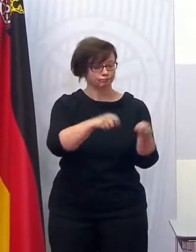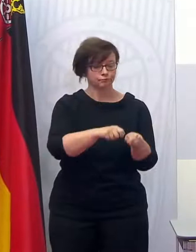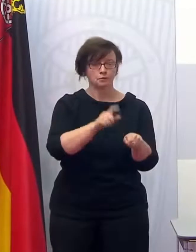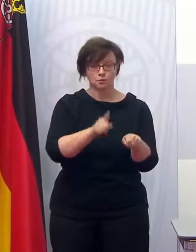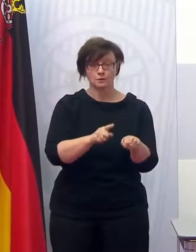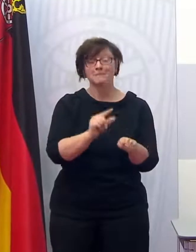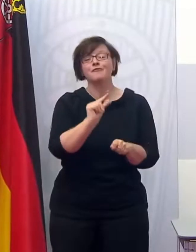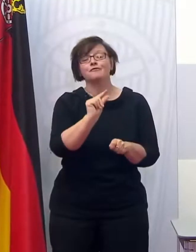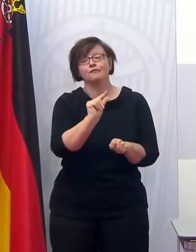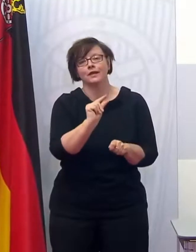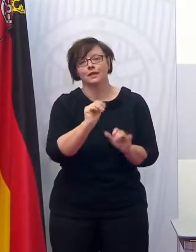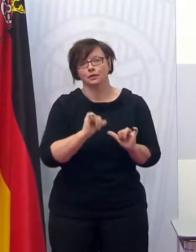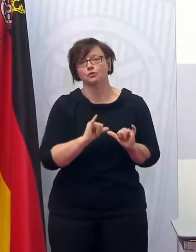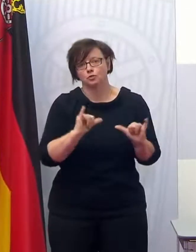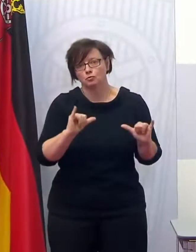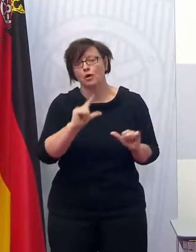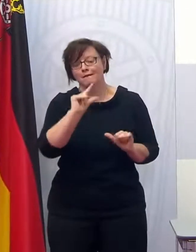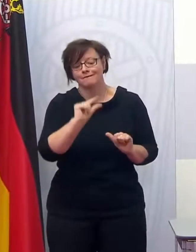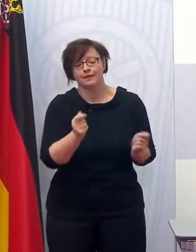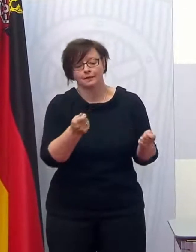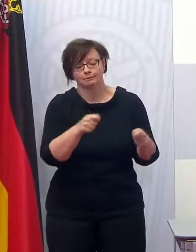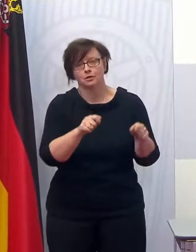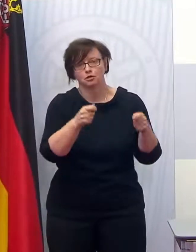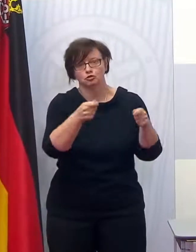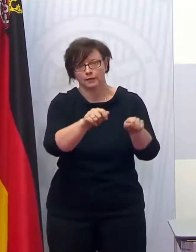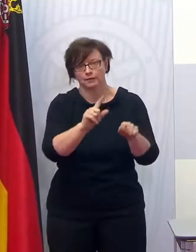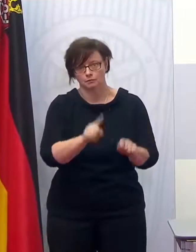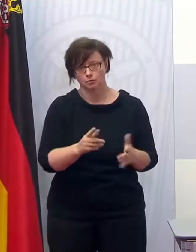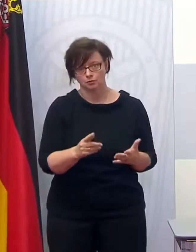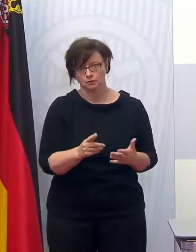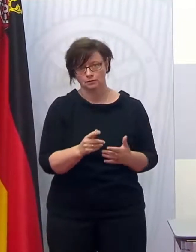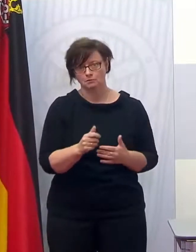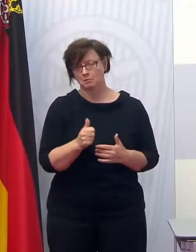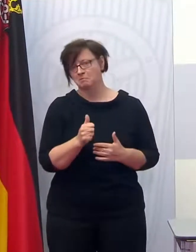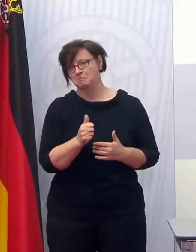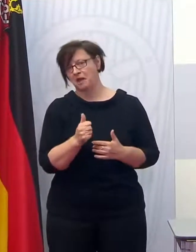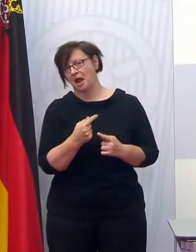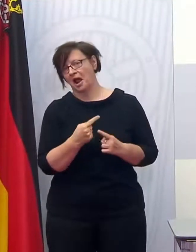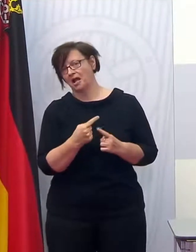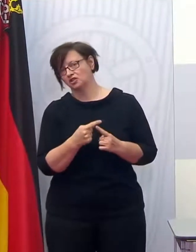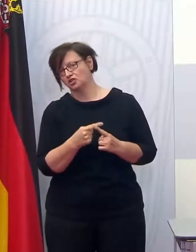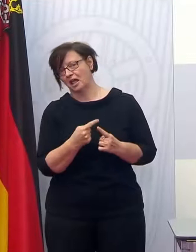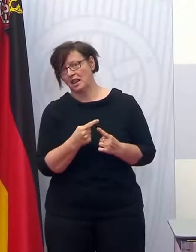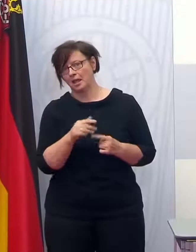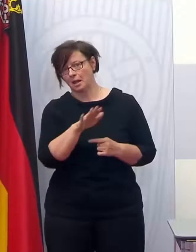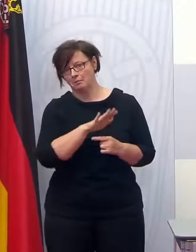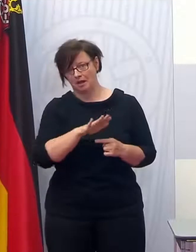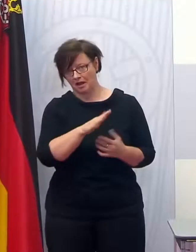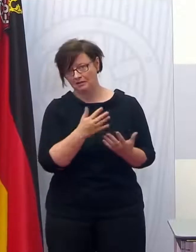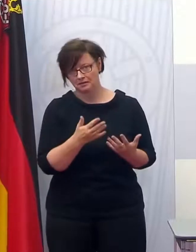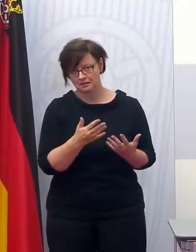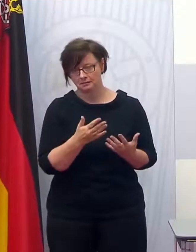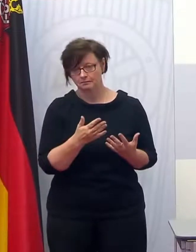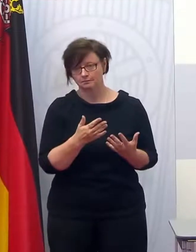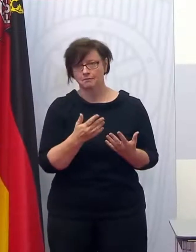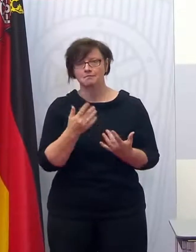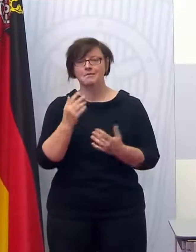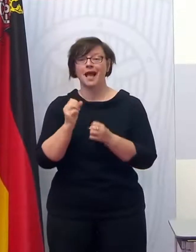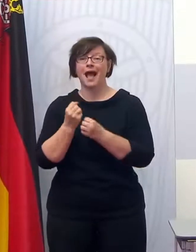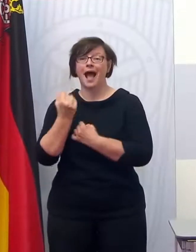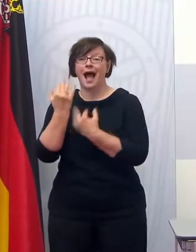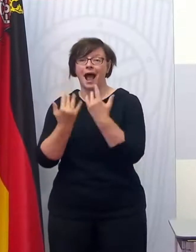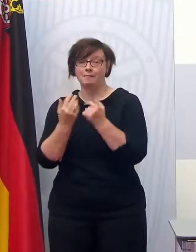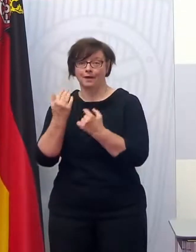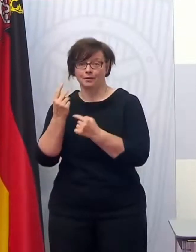Es sind zum Glück sehr wenige gewesen im einstelligen Bereich. Alle anderen Dinge, wie man Abrechnungsbetrug